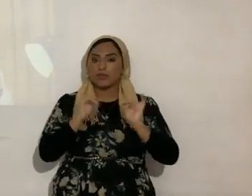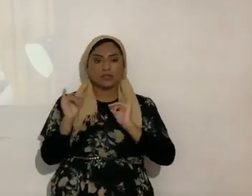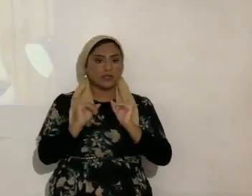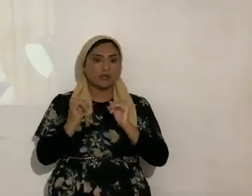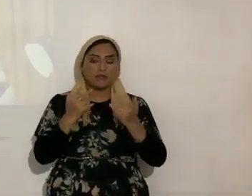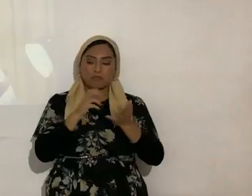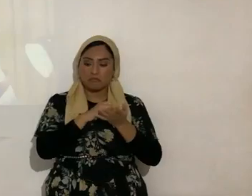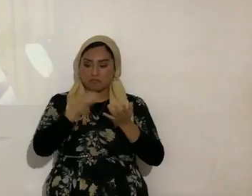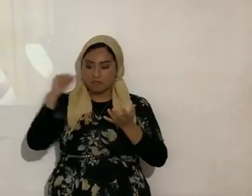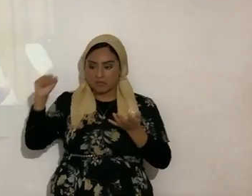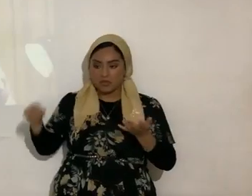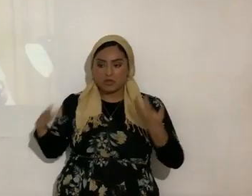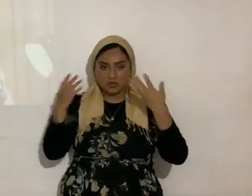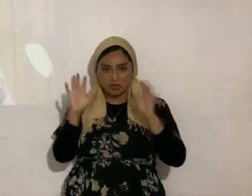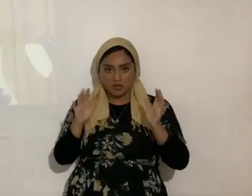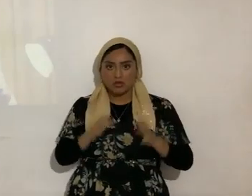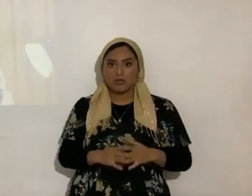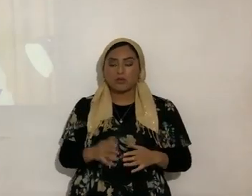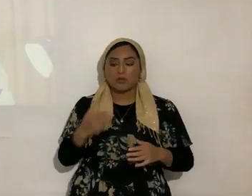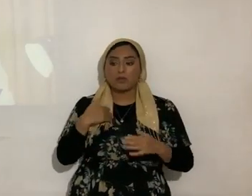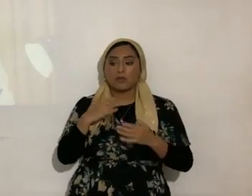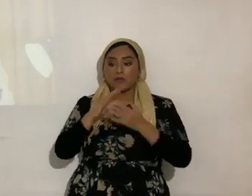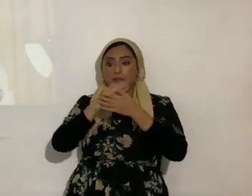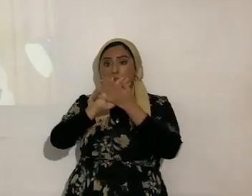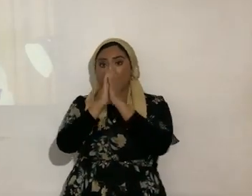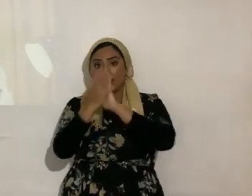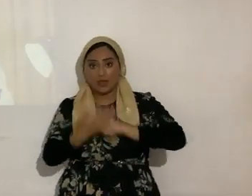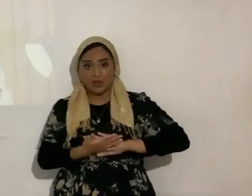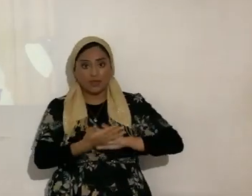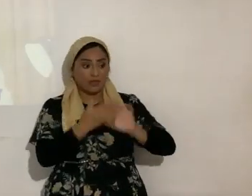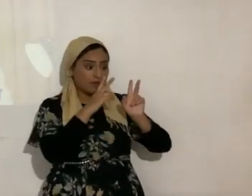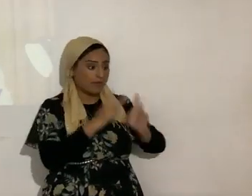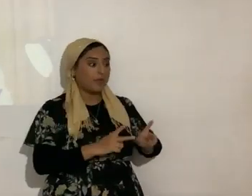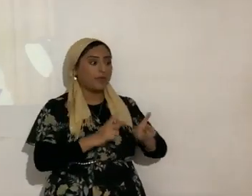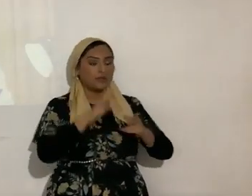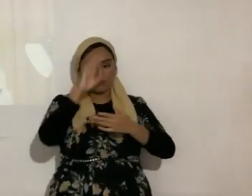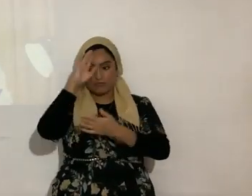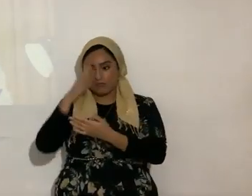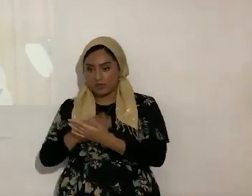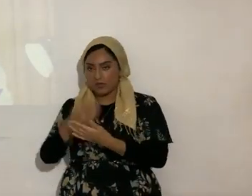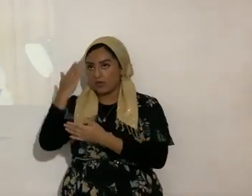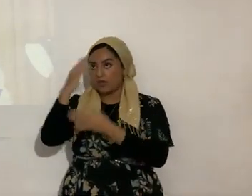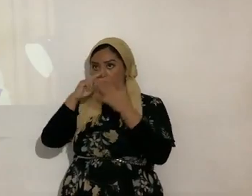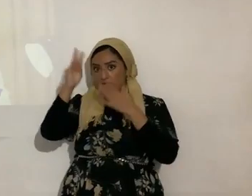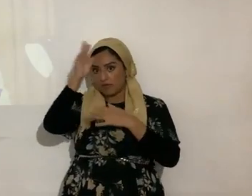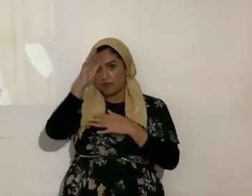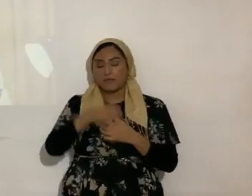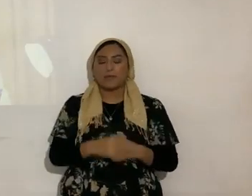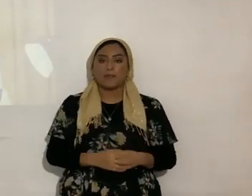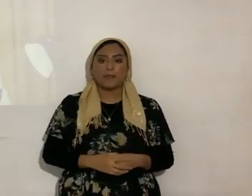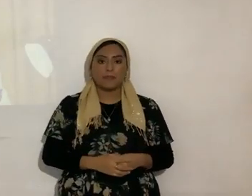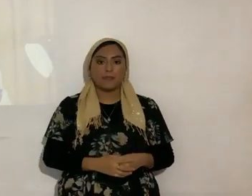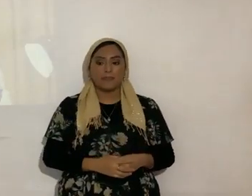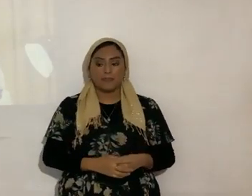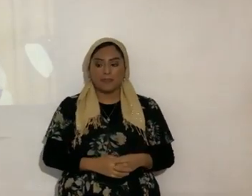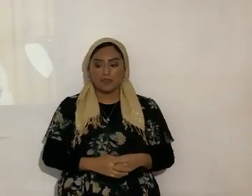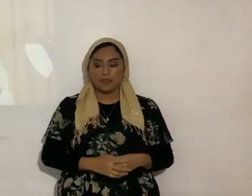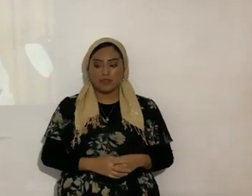pasó, y entonces pasamos de ser criaturas a hijos del eterno, de seguir así como el abismo y de